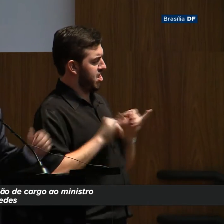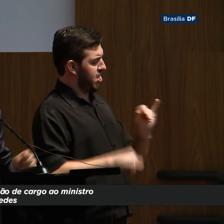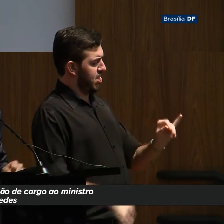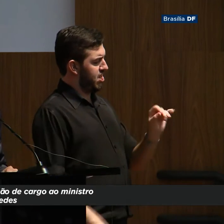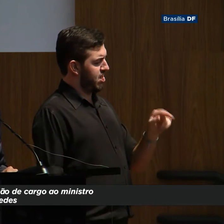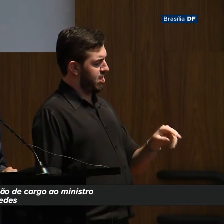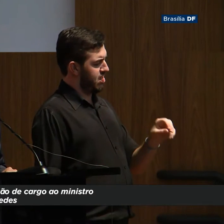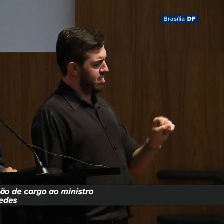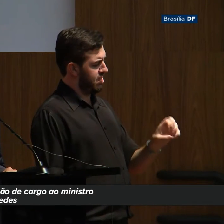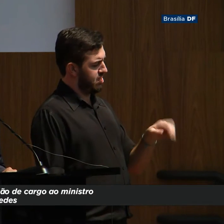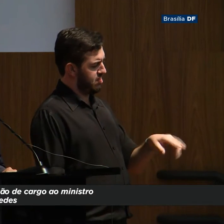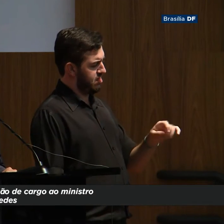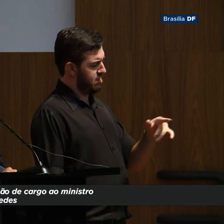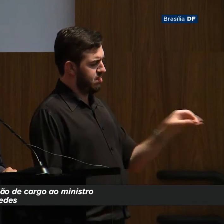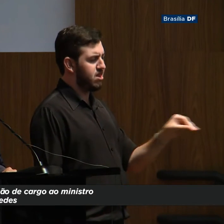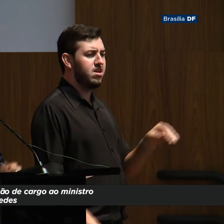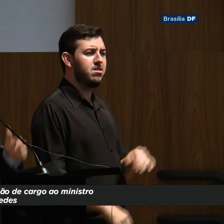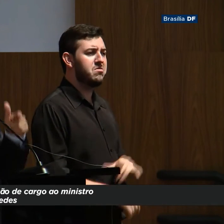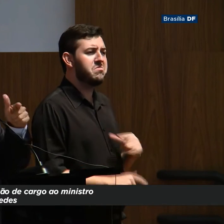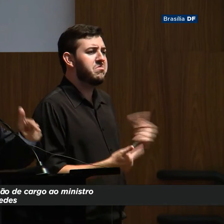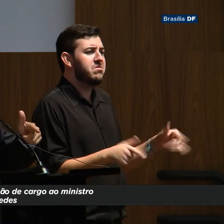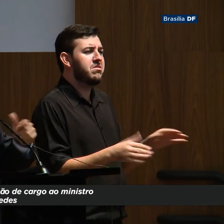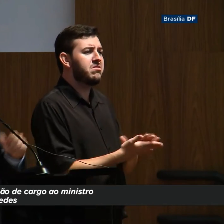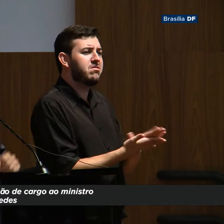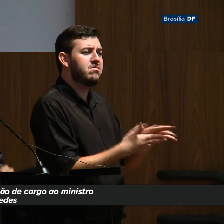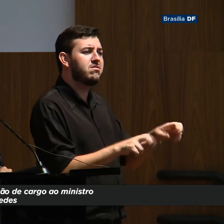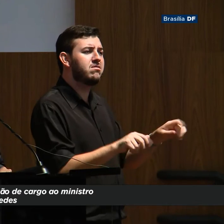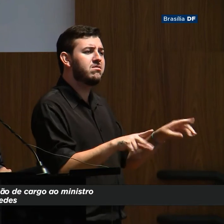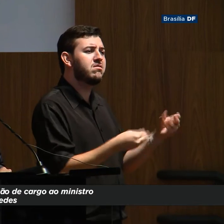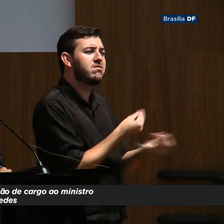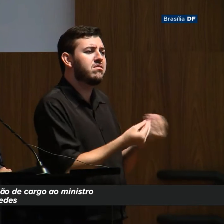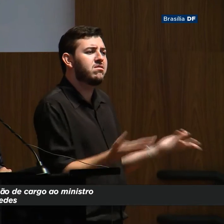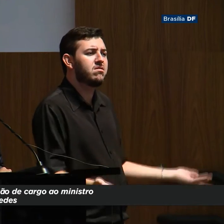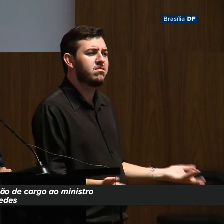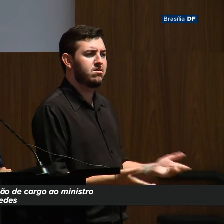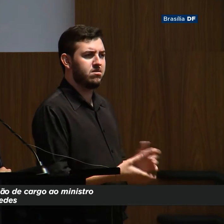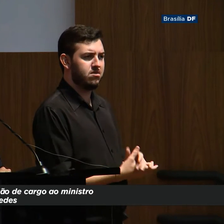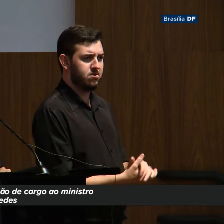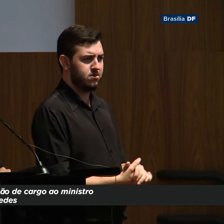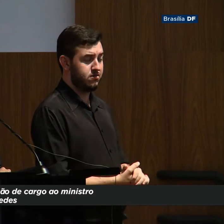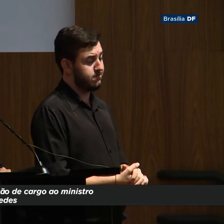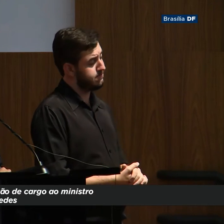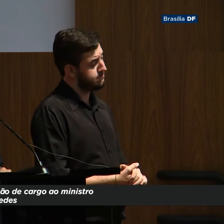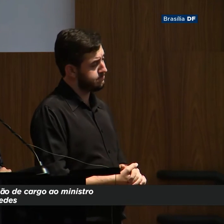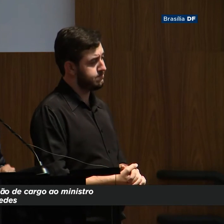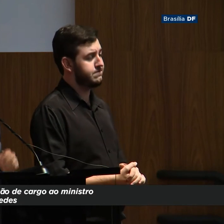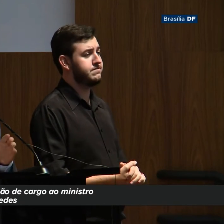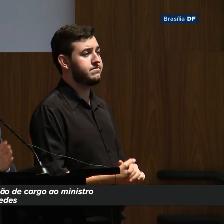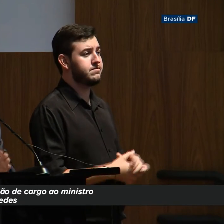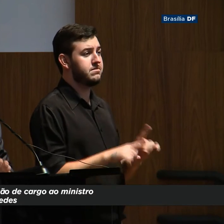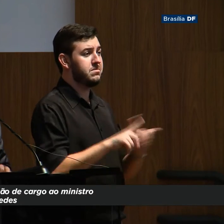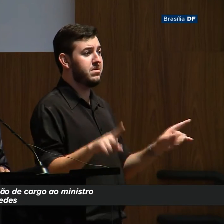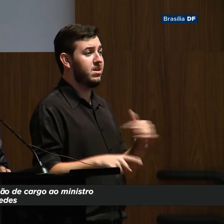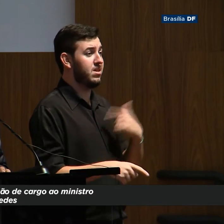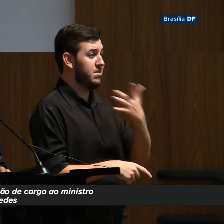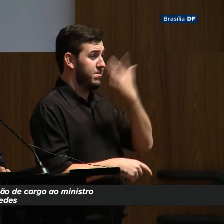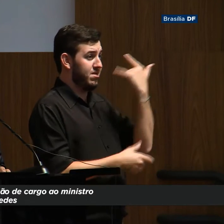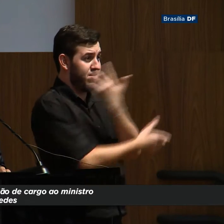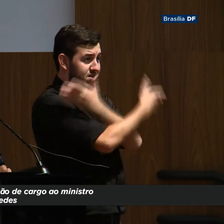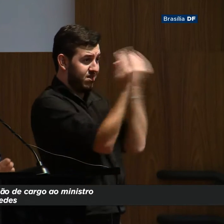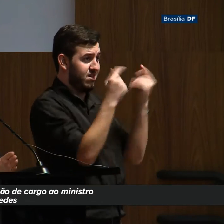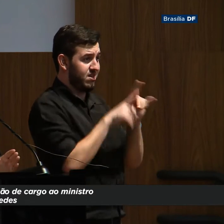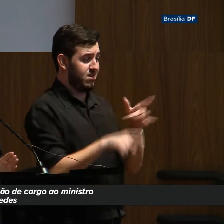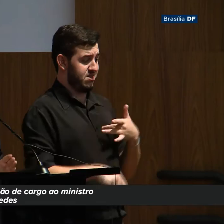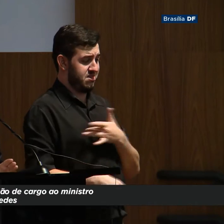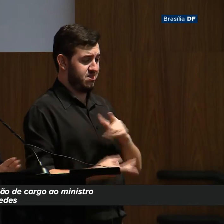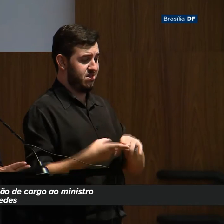Corta em algum lugar. E deem os recursos para a saúde e educação. Agora, isso é um pouco à